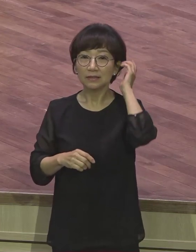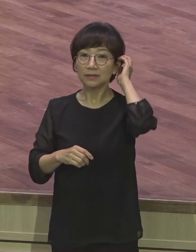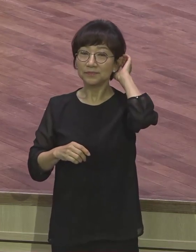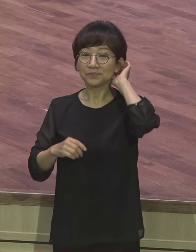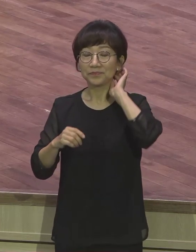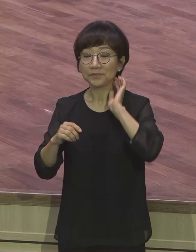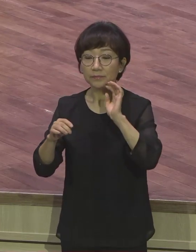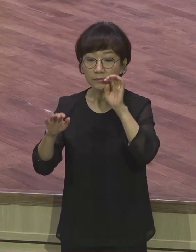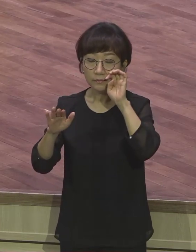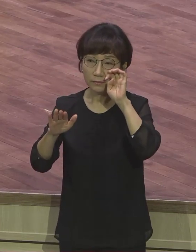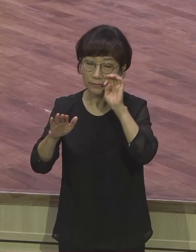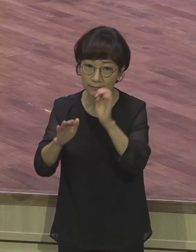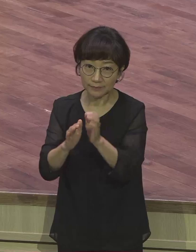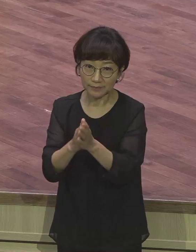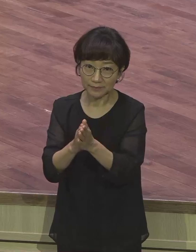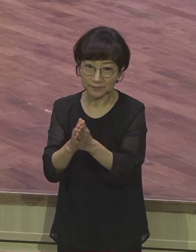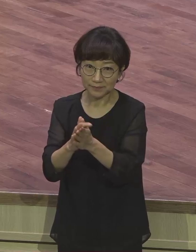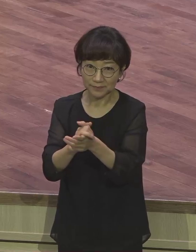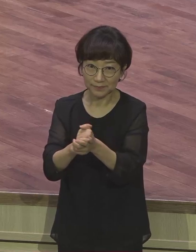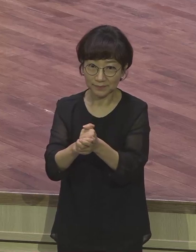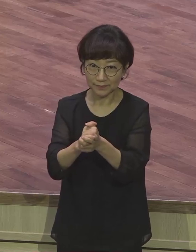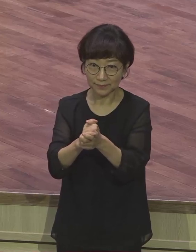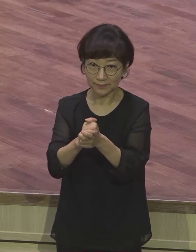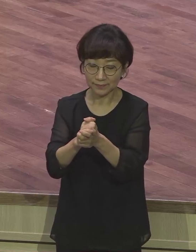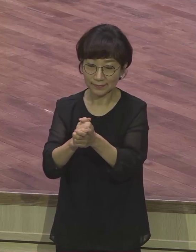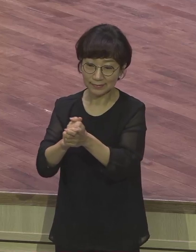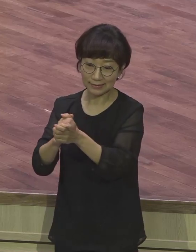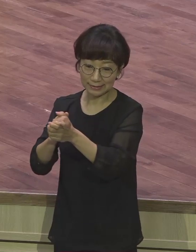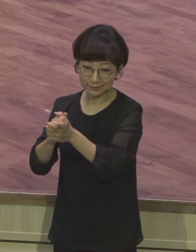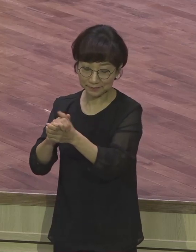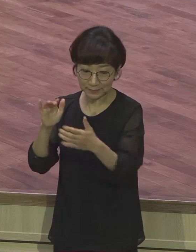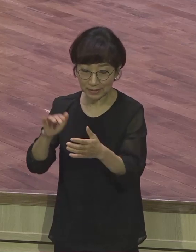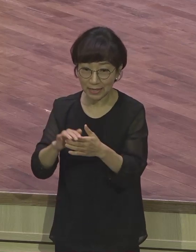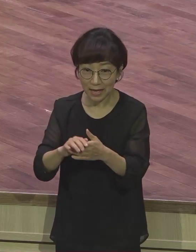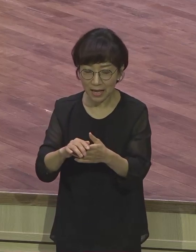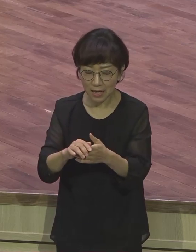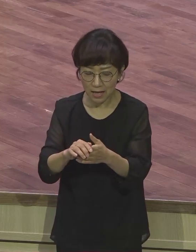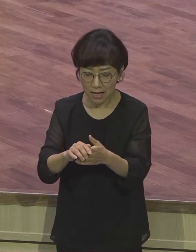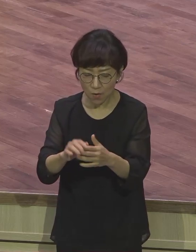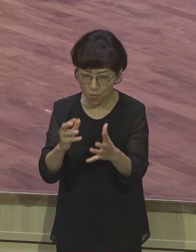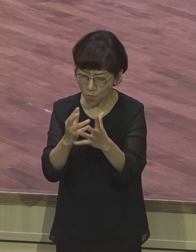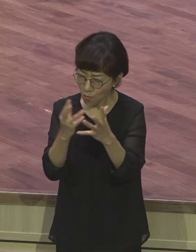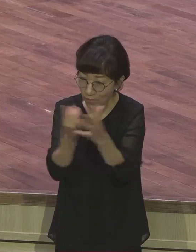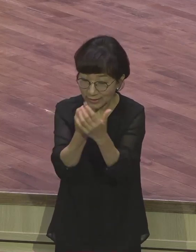예수 믿으면서 영적 축복이 두 가지면 끝난 거예요. 사실. 다 끝났어요.